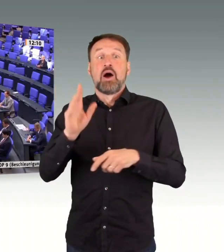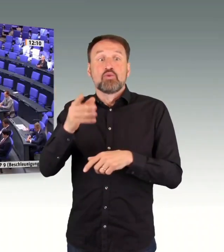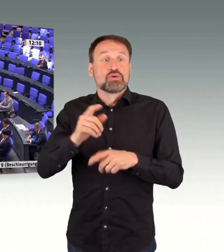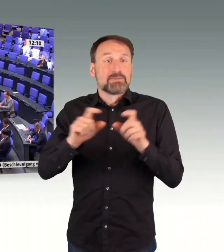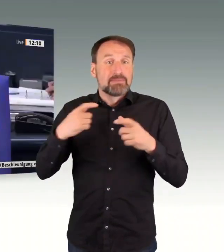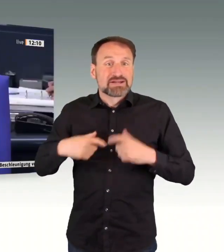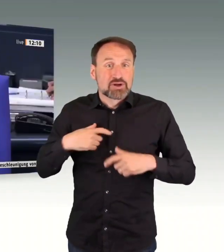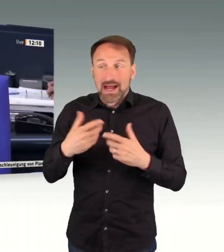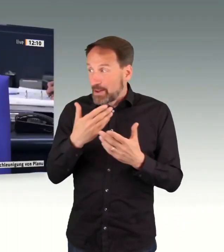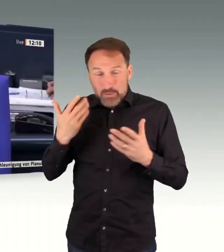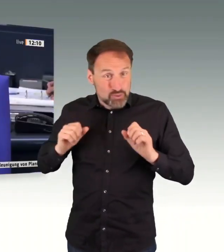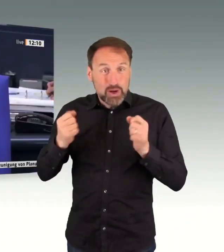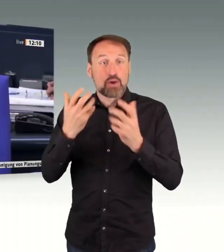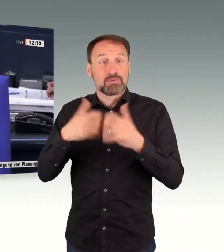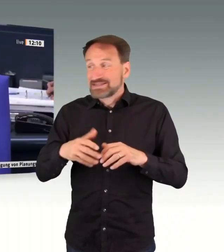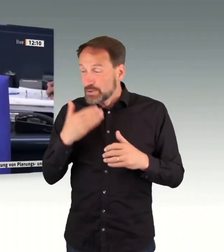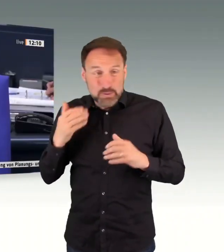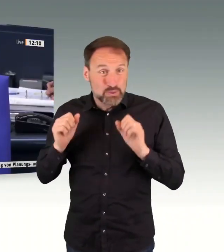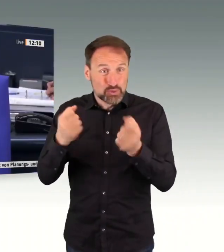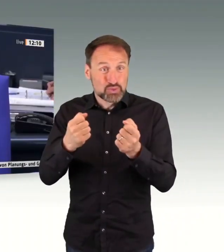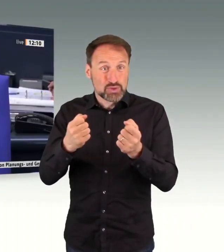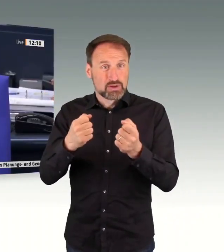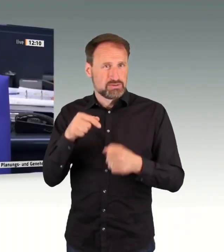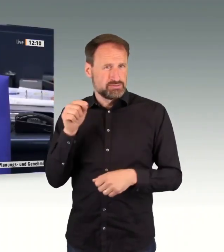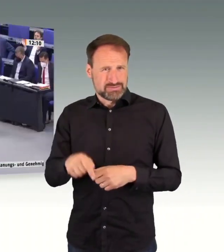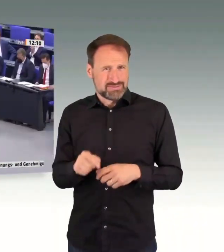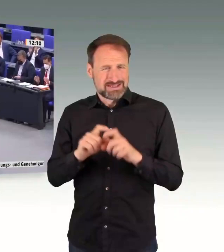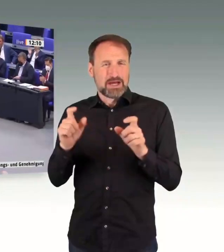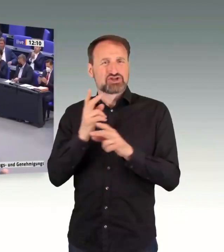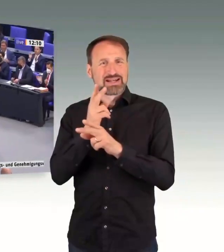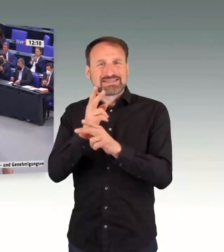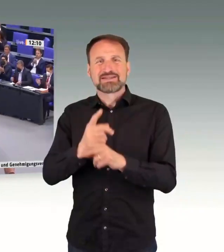Für die SPD-Fraktion spricht nun die Kollegin Dorothee Martin.